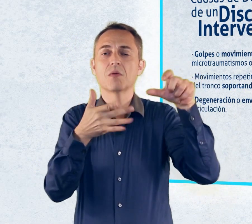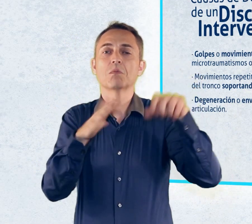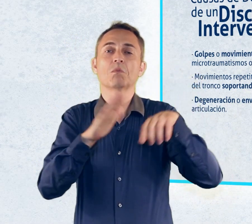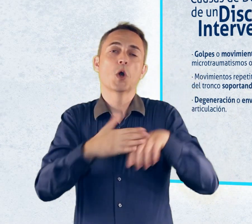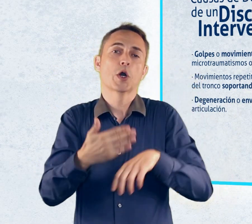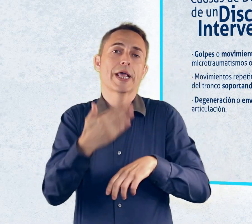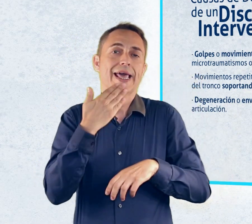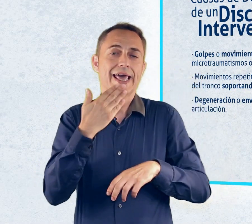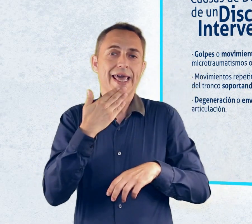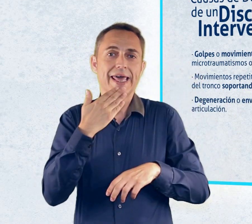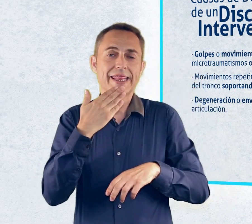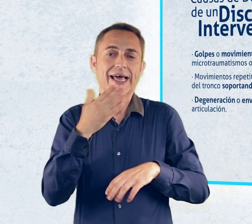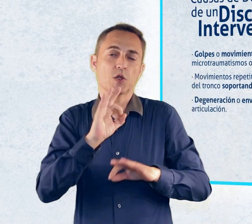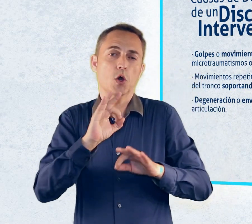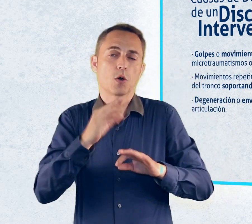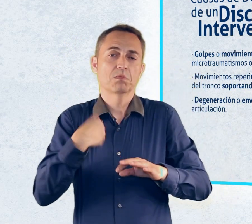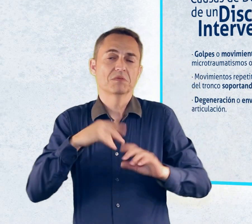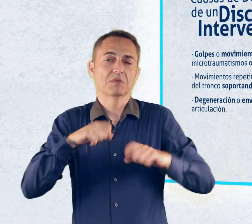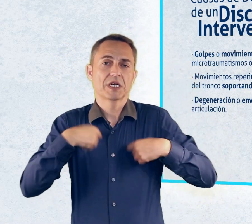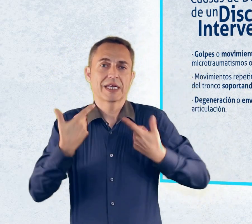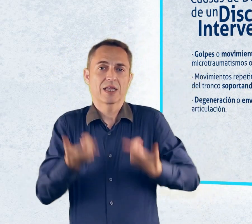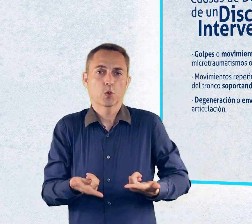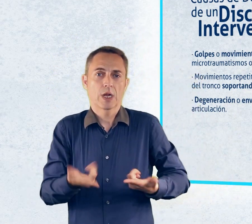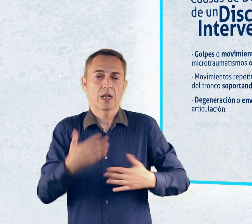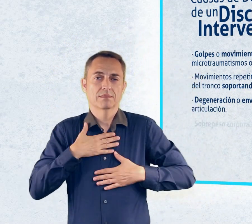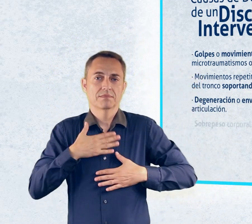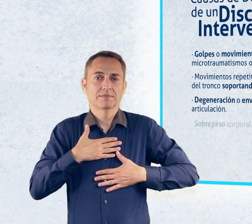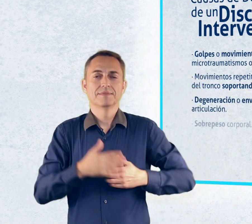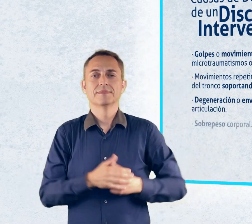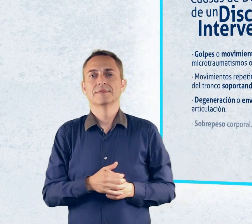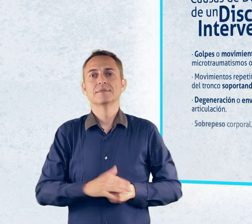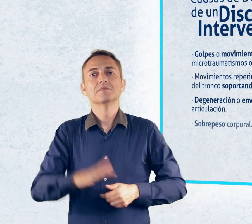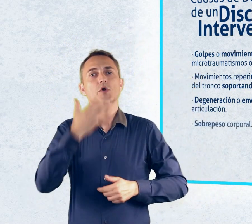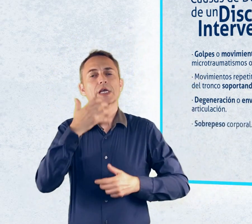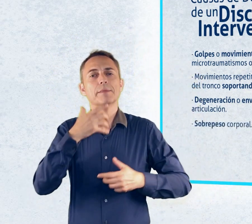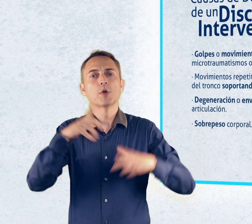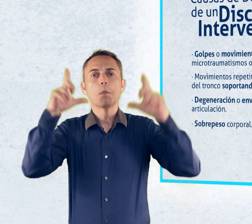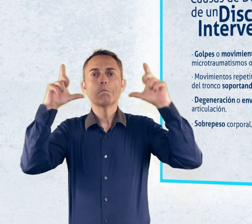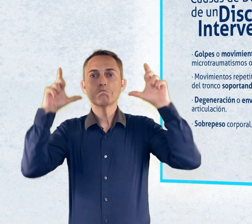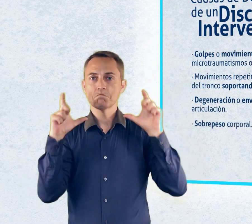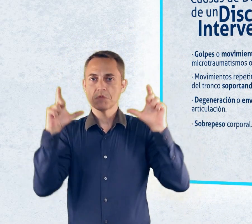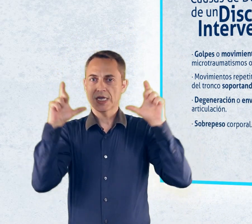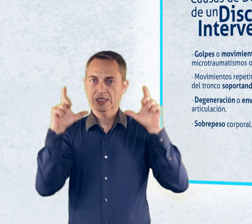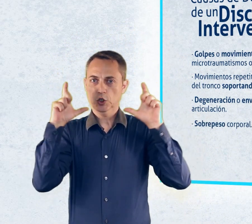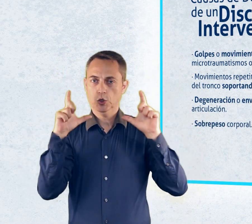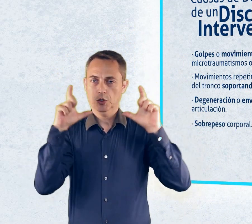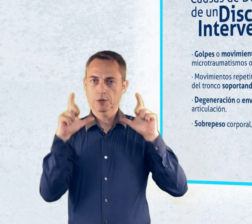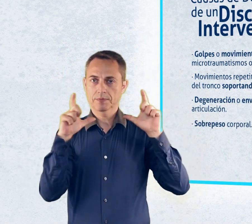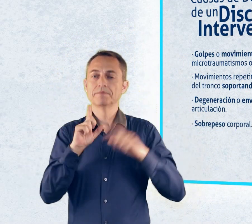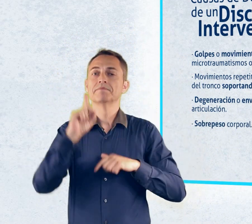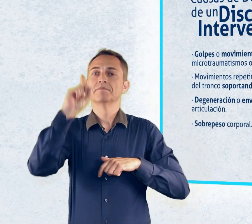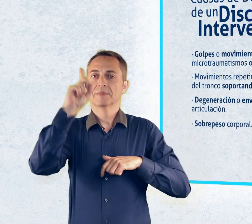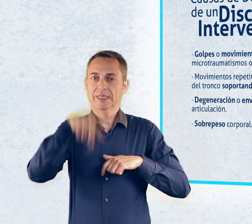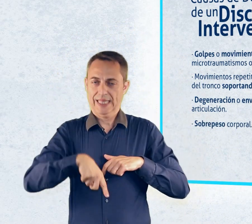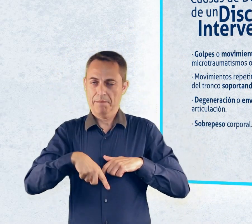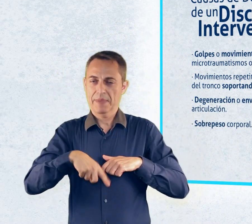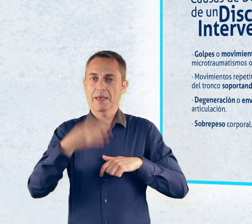deterioro natural con la edad. En el caso del sobrepeso, este deterioro del disco se produce debido a que la presión